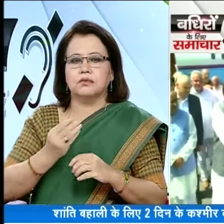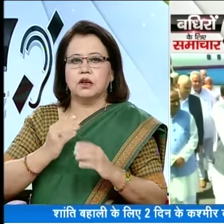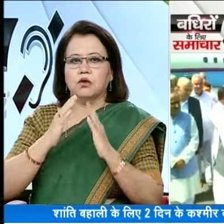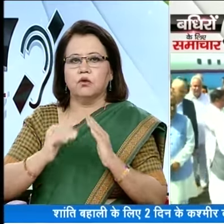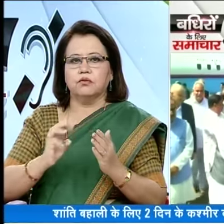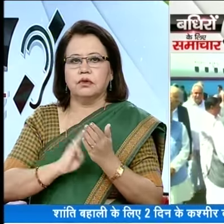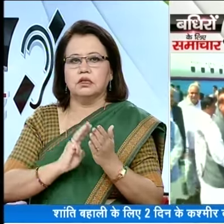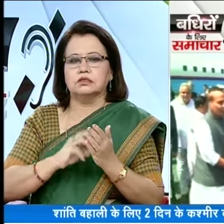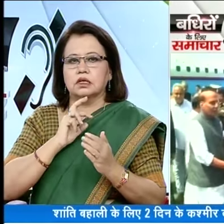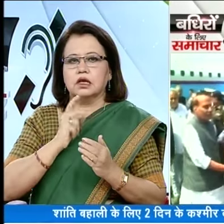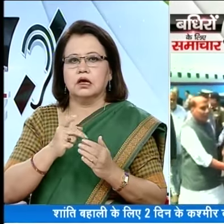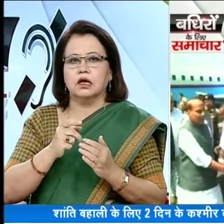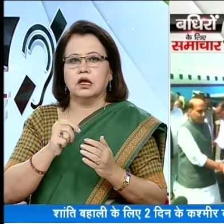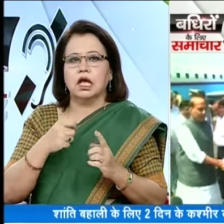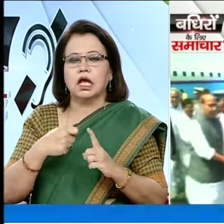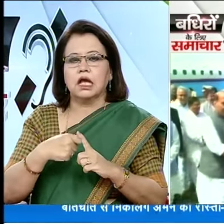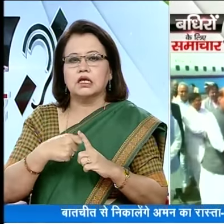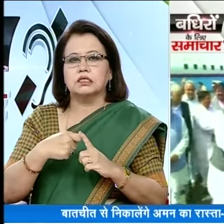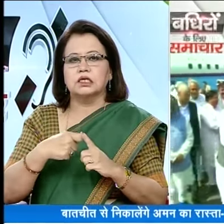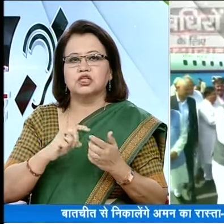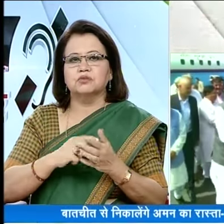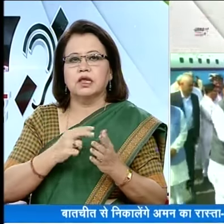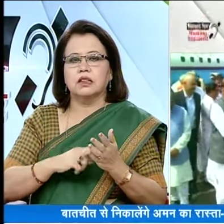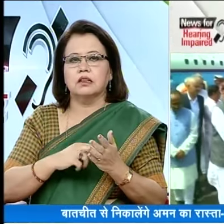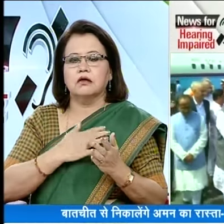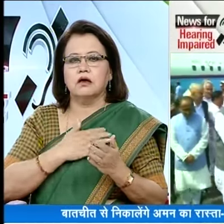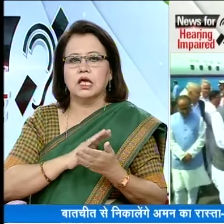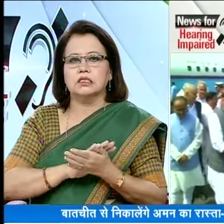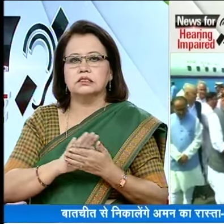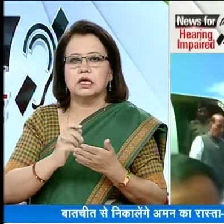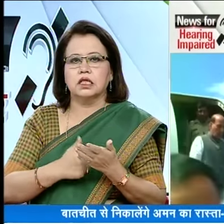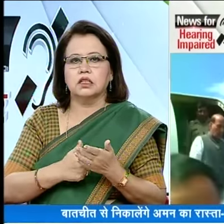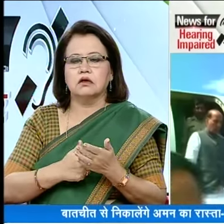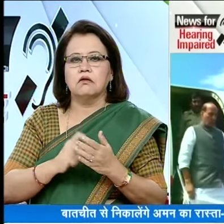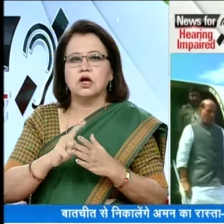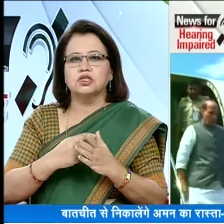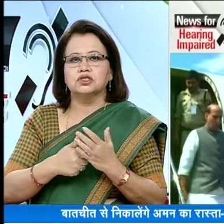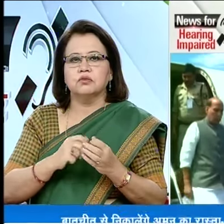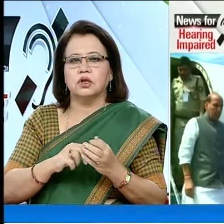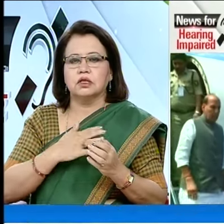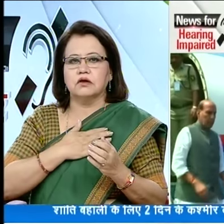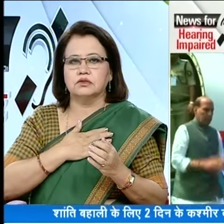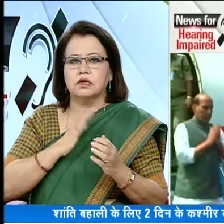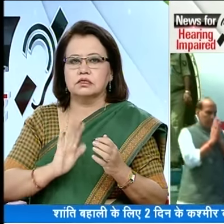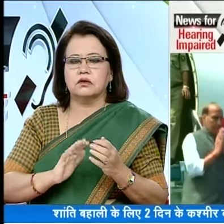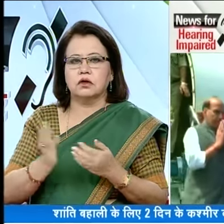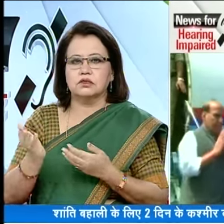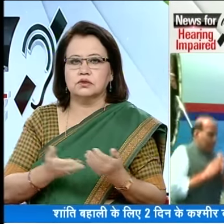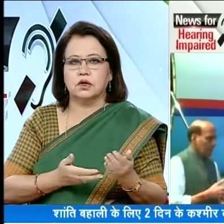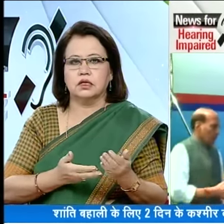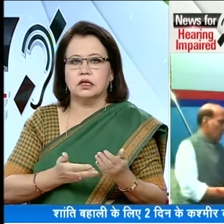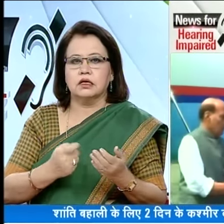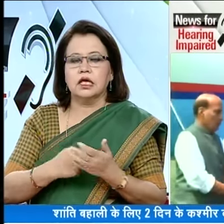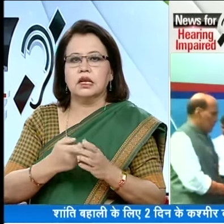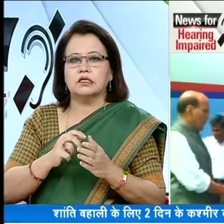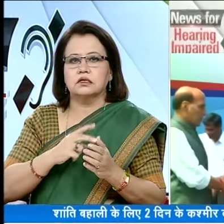होने से पहले ग्रमंतरी राजनाथ सिंग ने कहा कि जिनका कश्मीरियत, इंसानियत, जम्हूरियत में यकीन है उनका स्वागत